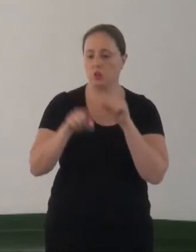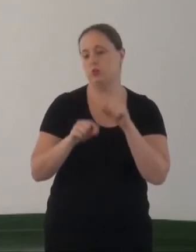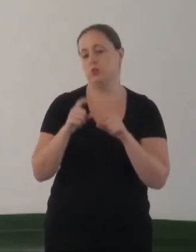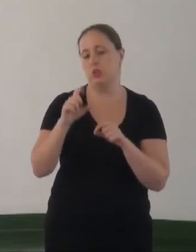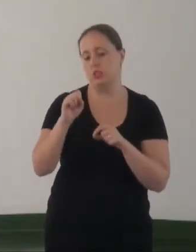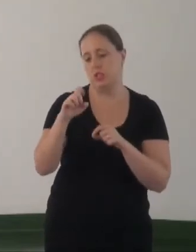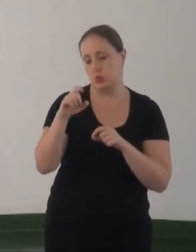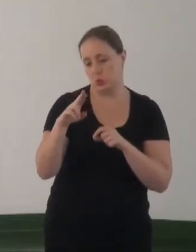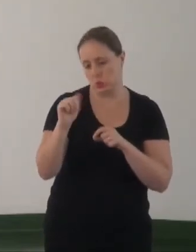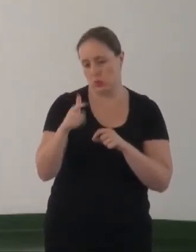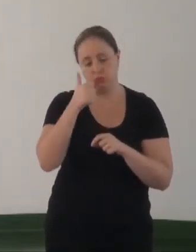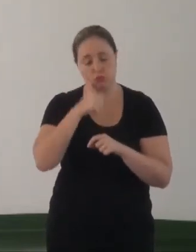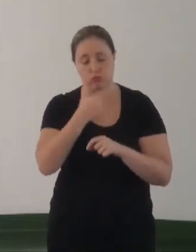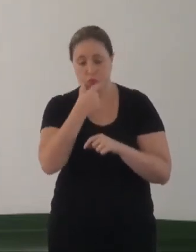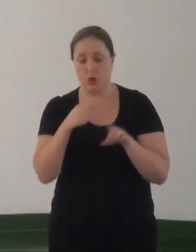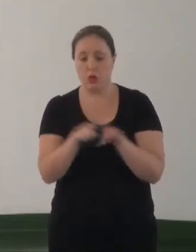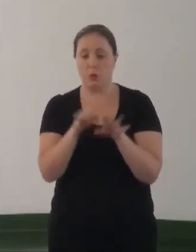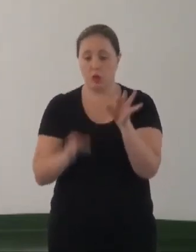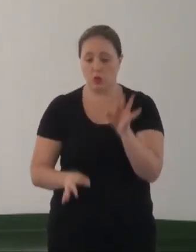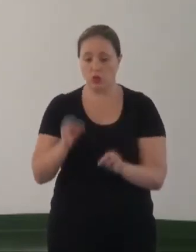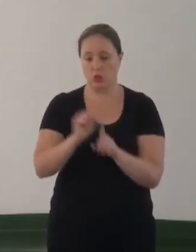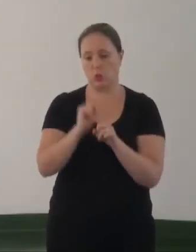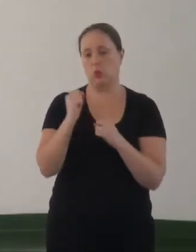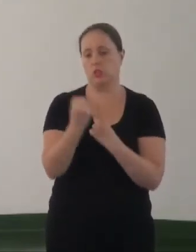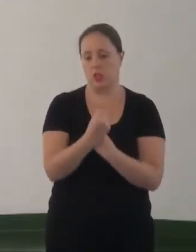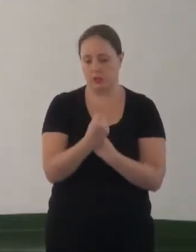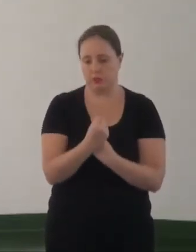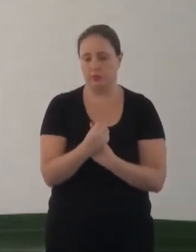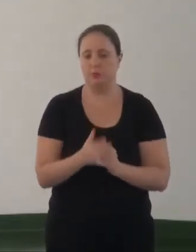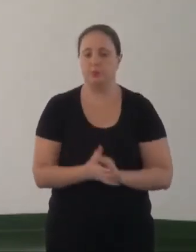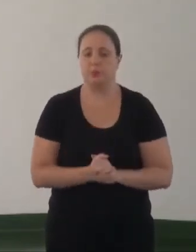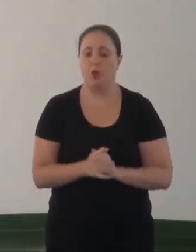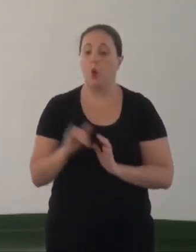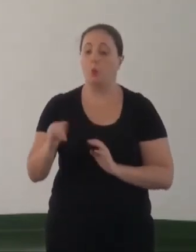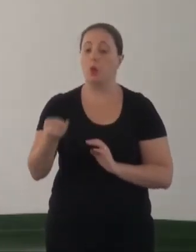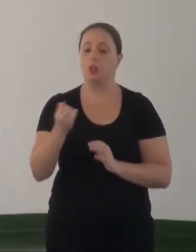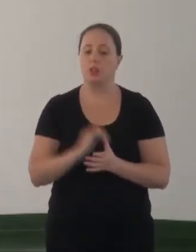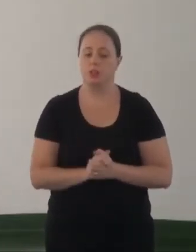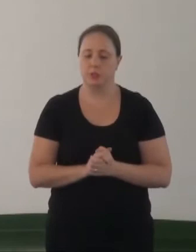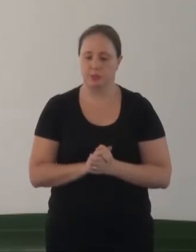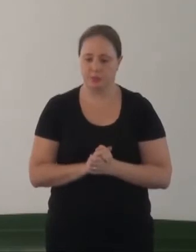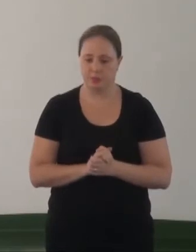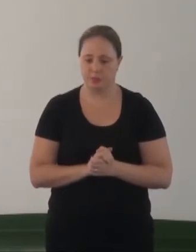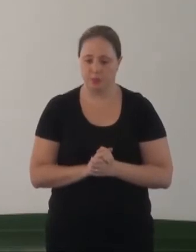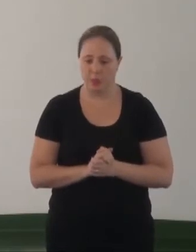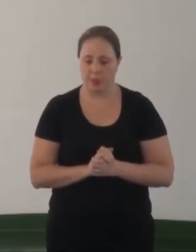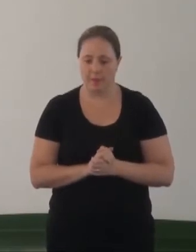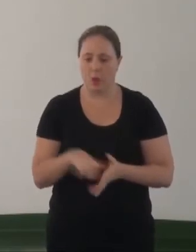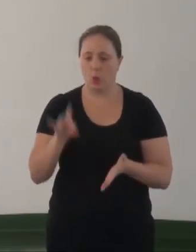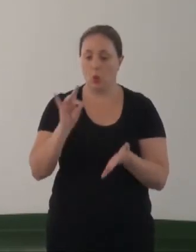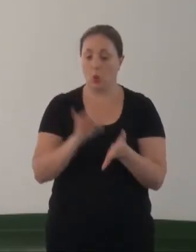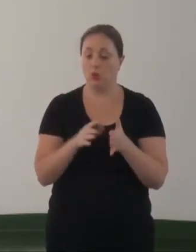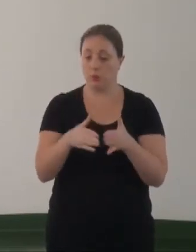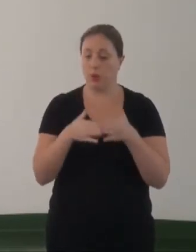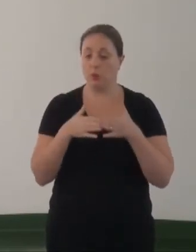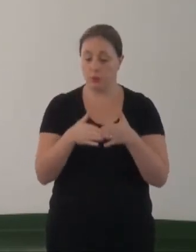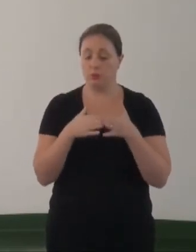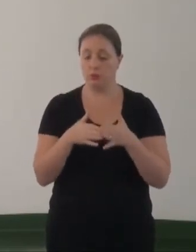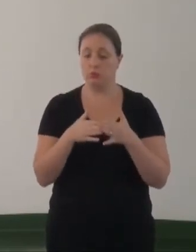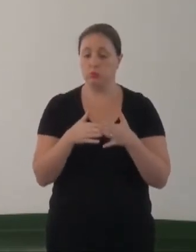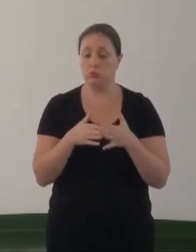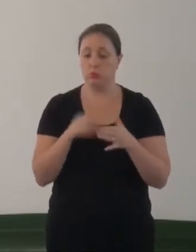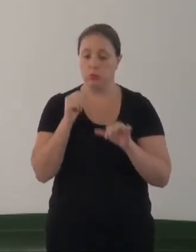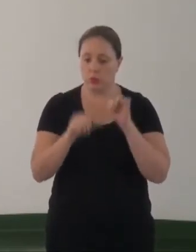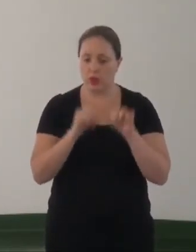identidade de gênero e justiça social. As oportunidades. 3.1. Ratificar o pedido de providência